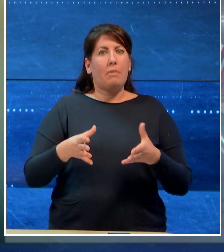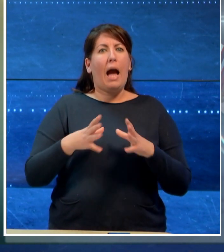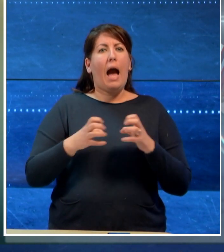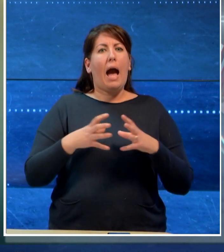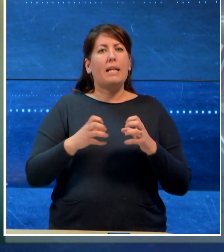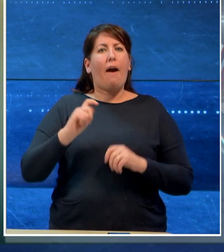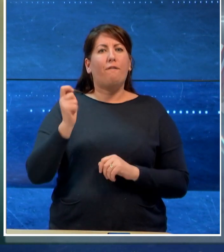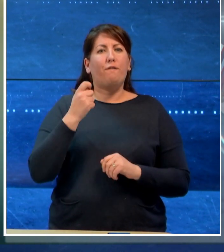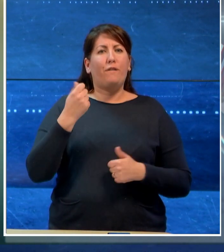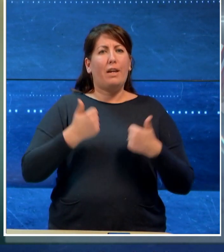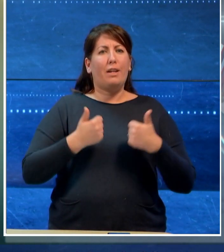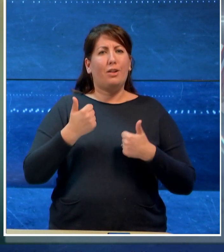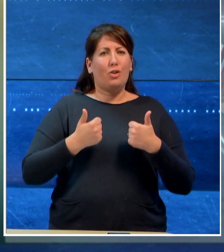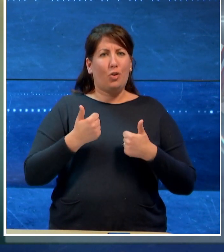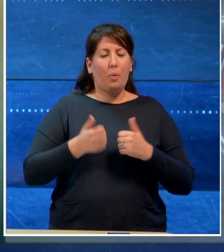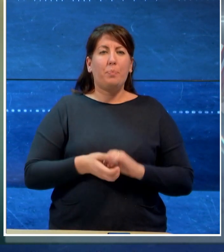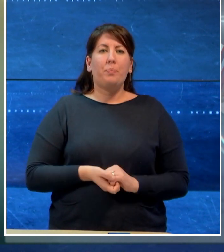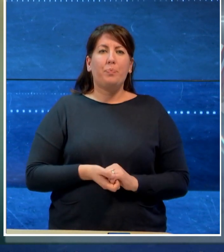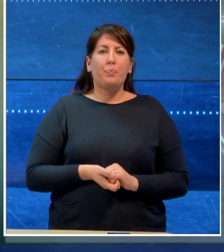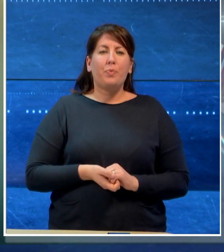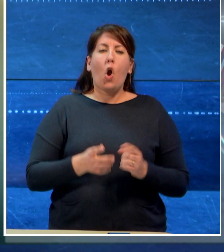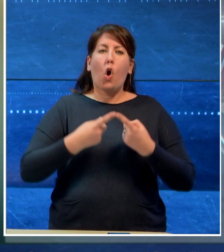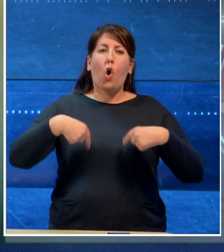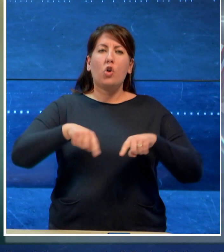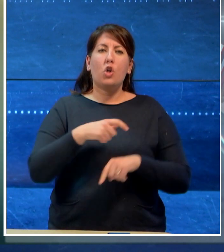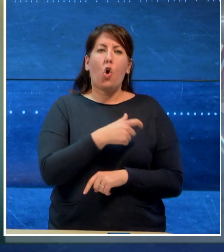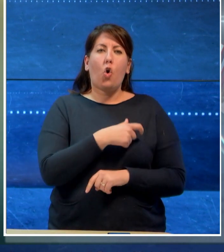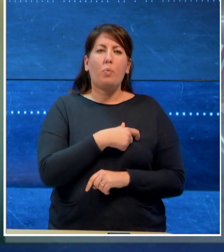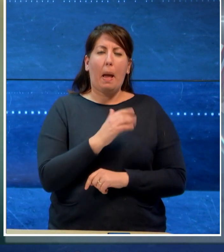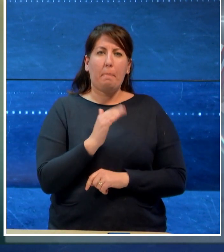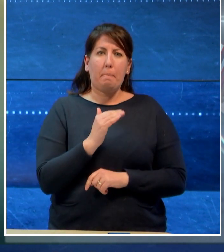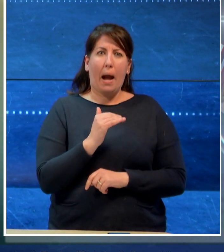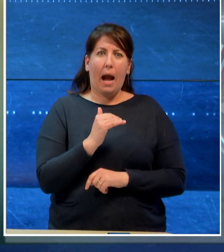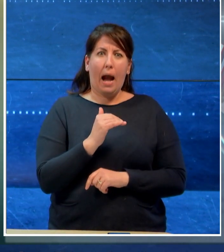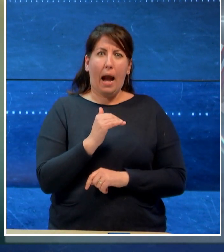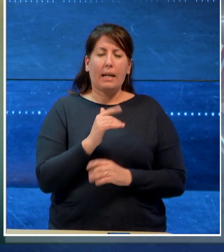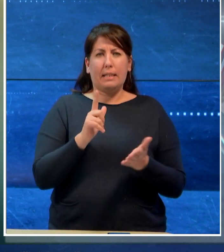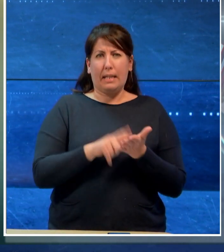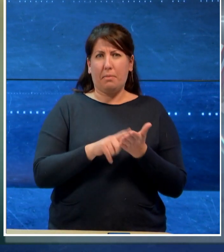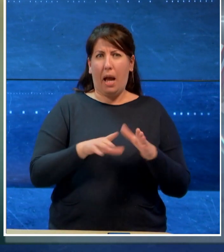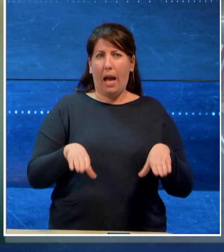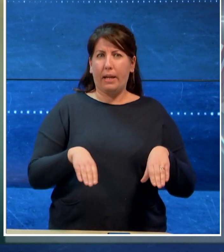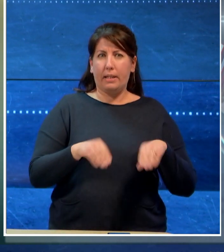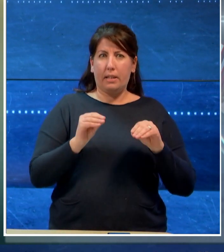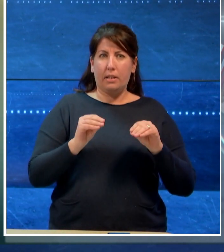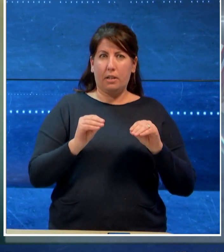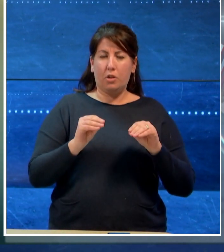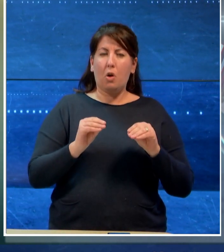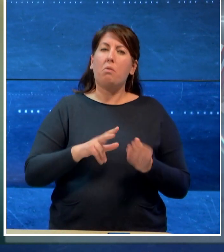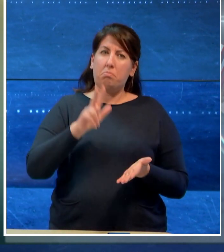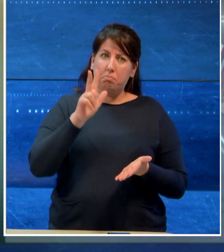dell'appalto. Il Consiglio Comunale di Bari all'inizio della settimana aveva